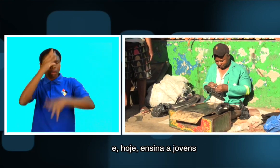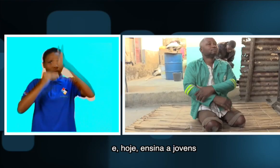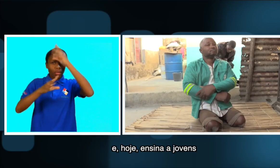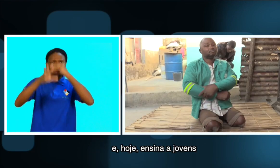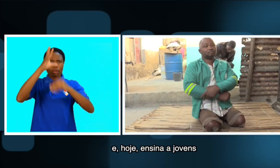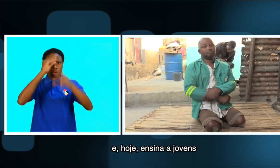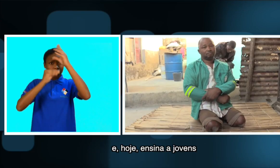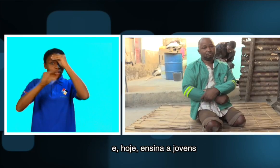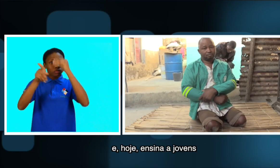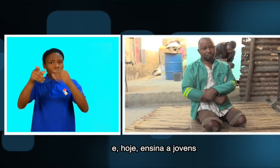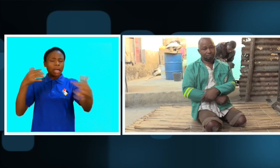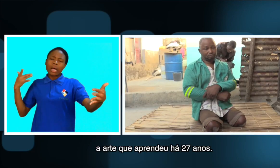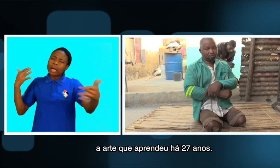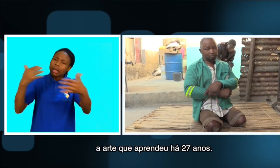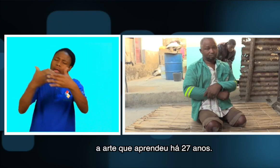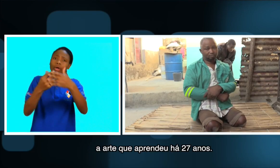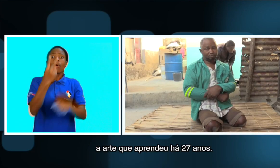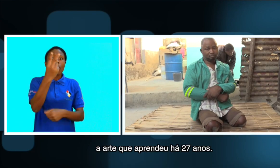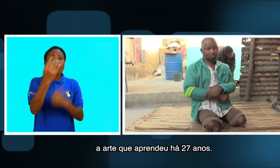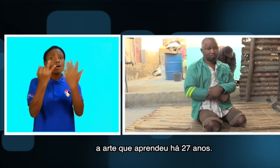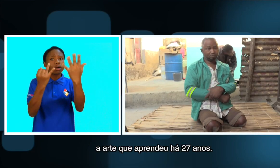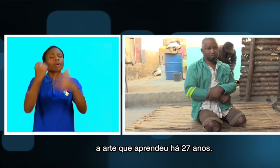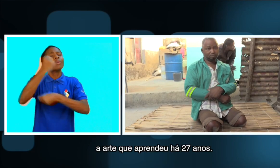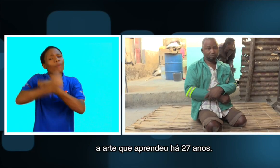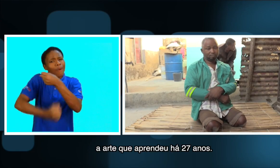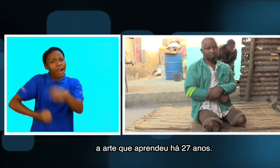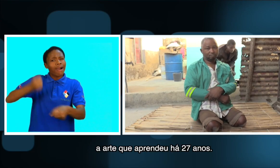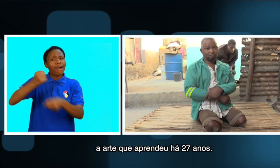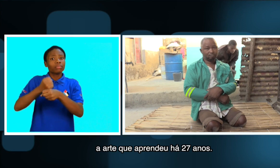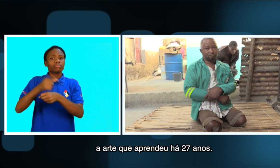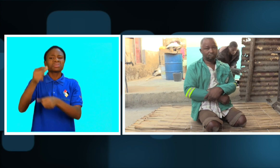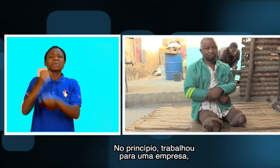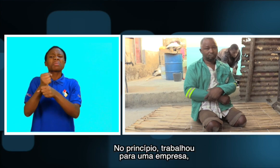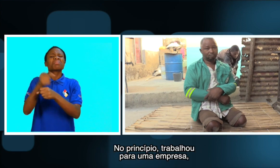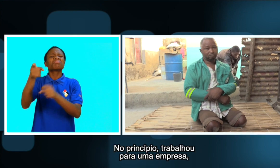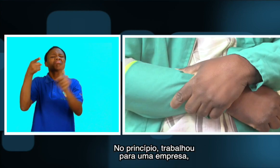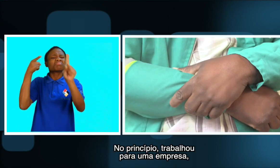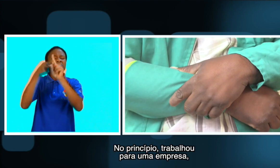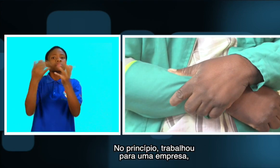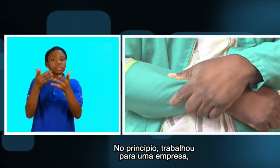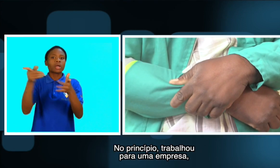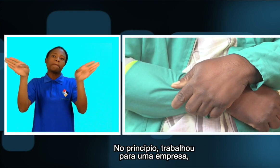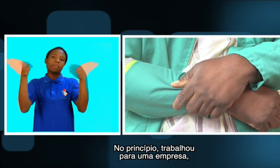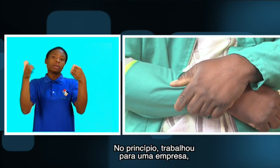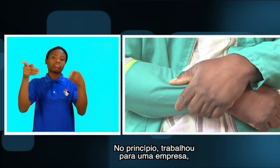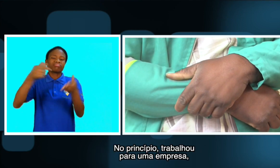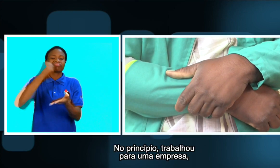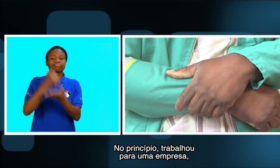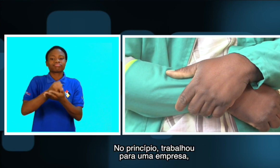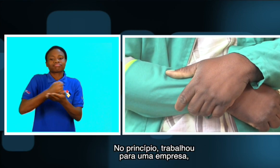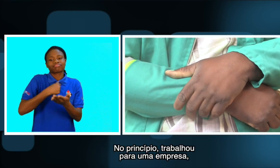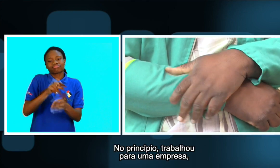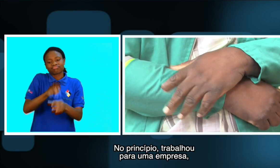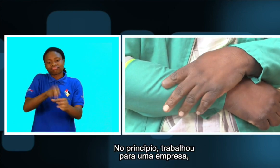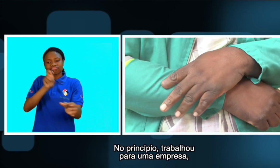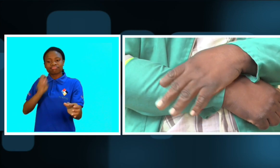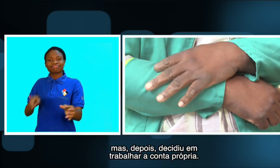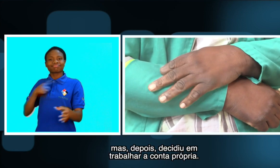ensina às jovens a arte que aprendeu há 27 anos. No princípio, trabalhou em uma empresa, mas